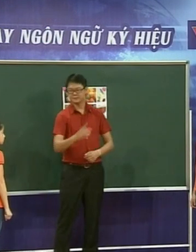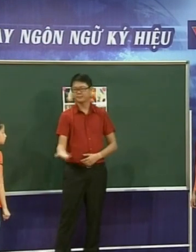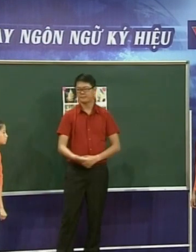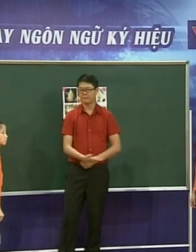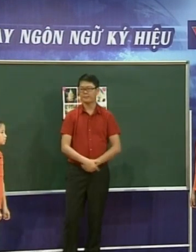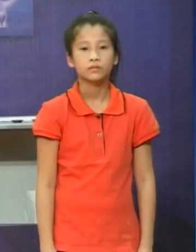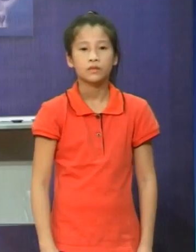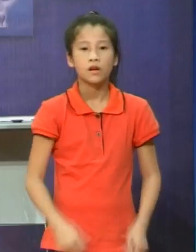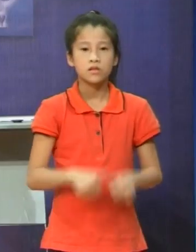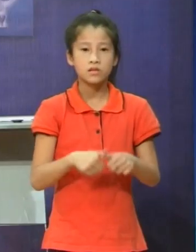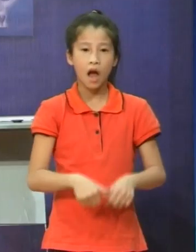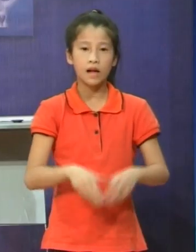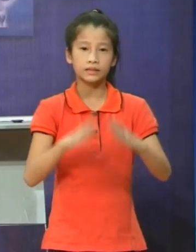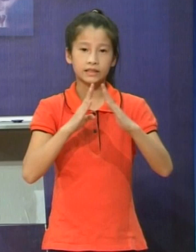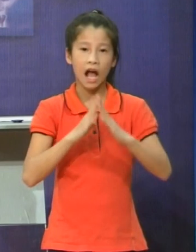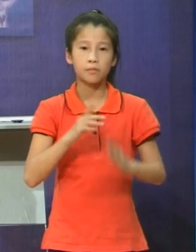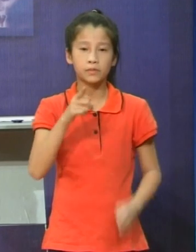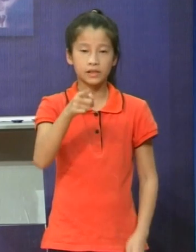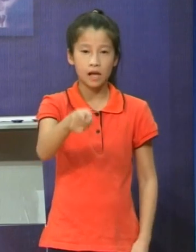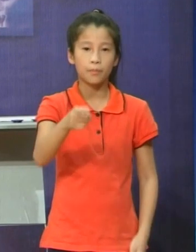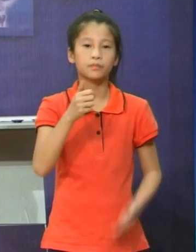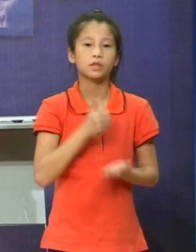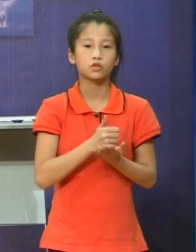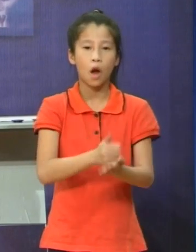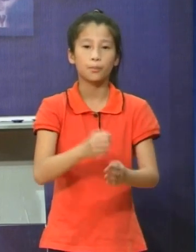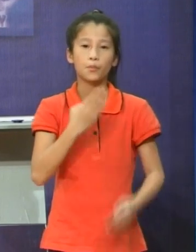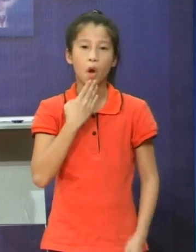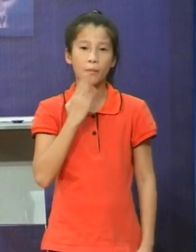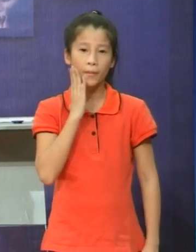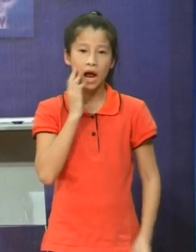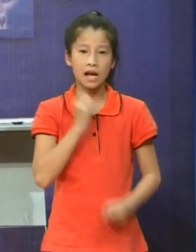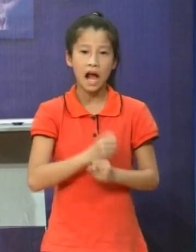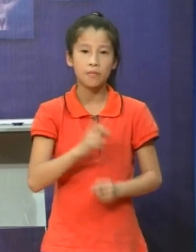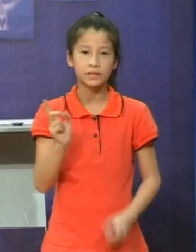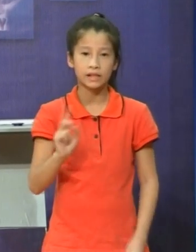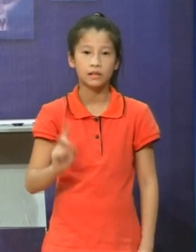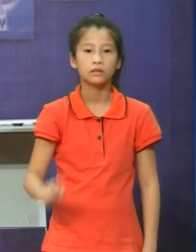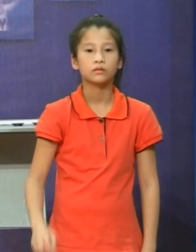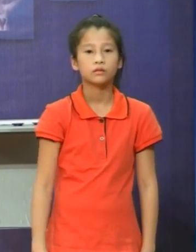Các em cùng chú ý quan sát Để đặt câu hỏi Ở nhà bạn giúp bố mẹ làm những việc gì nhỉ